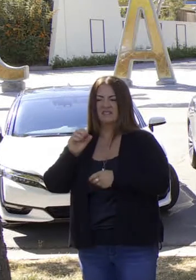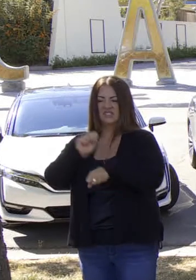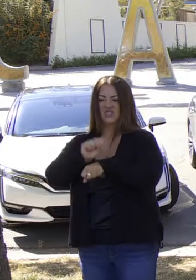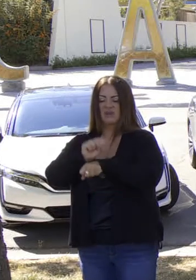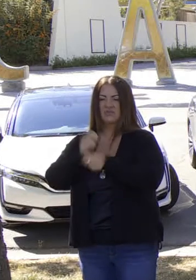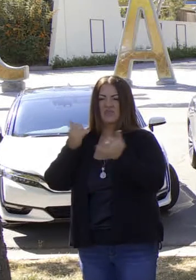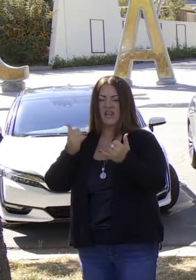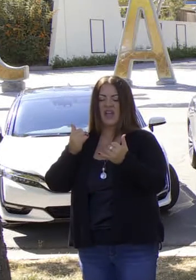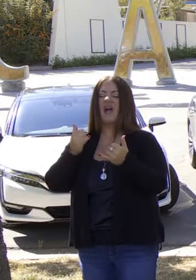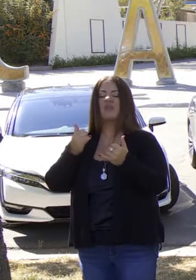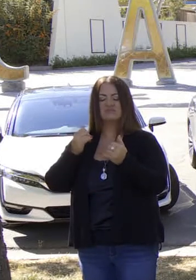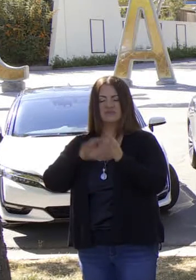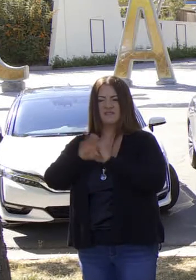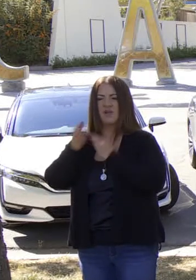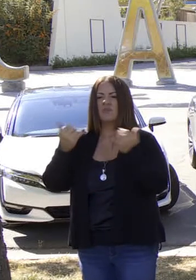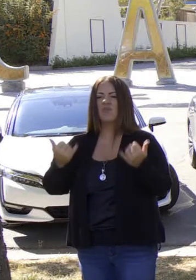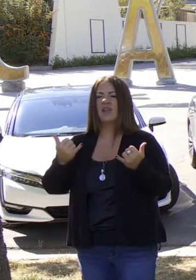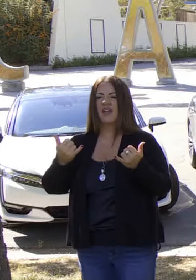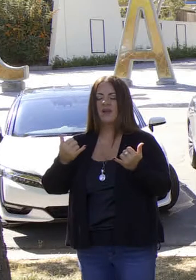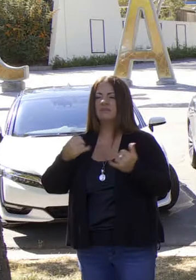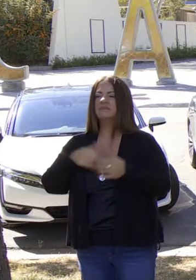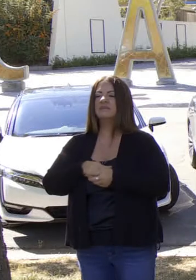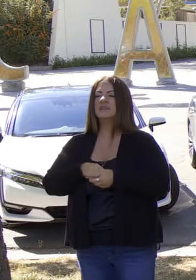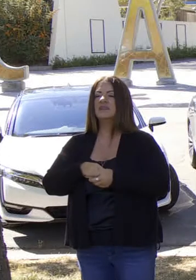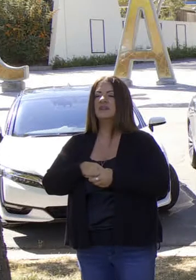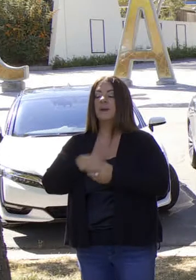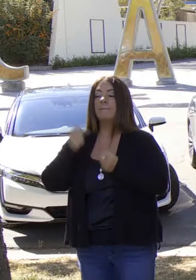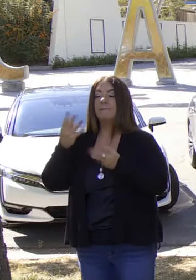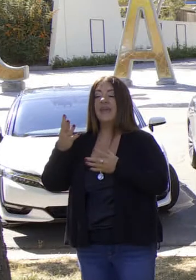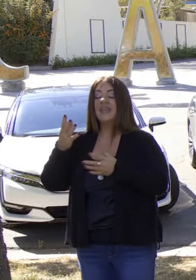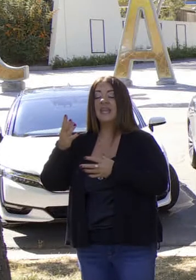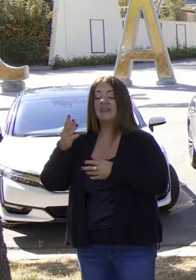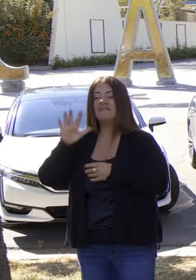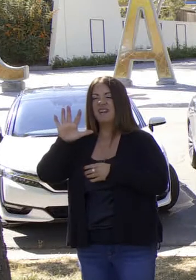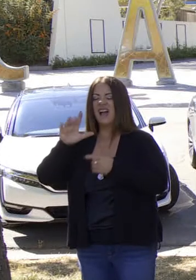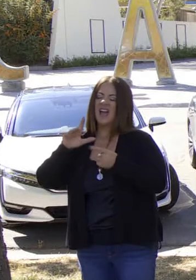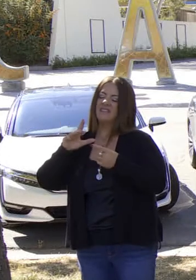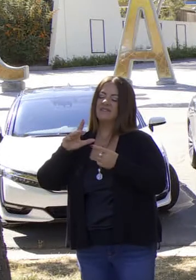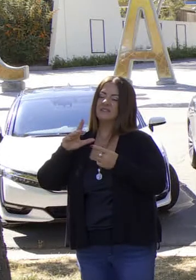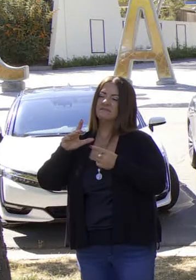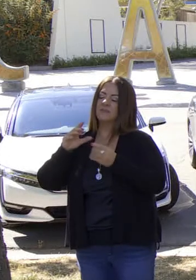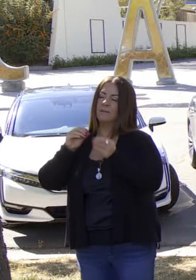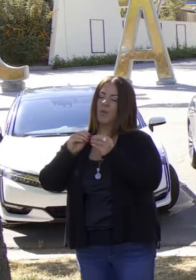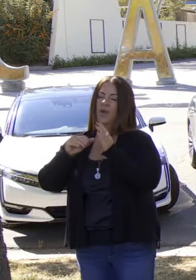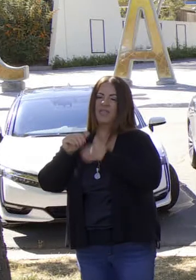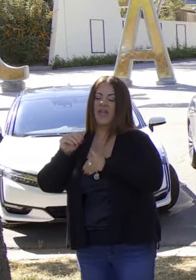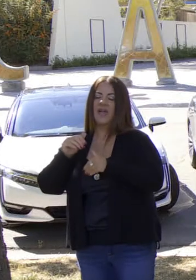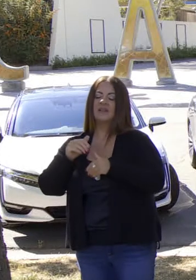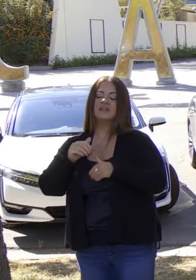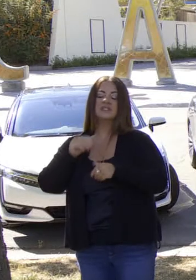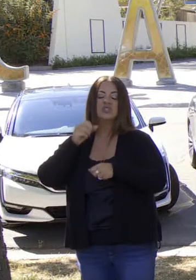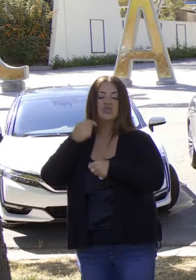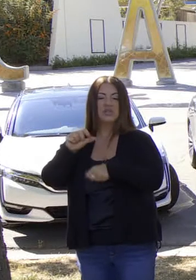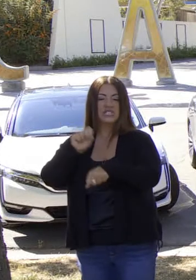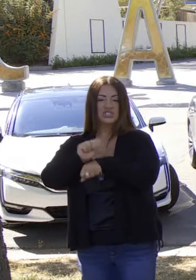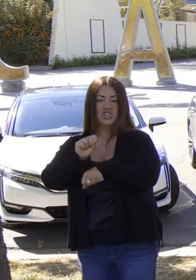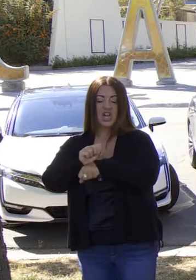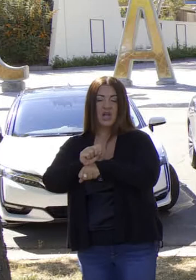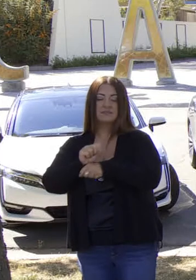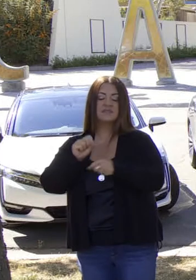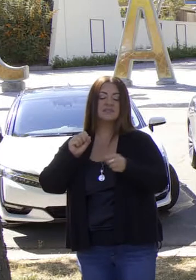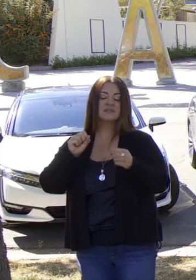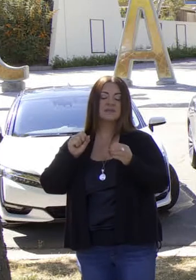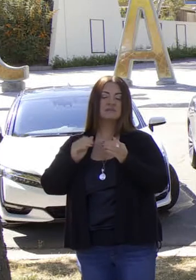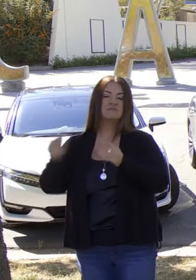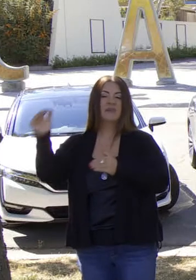El número total de trabajos disponibles de los empleos en la industria de fósiles. Tres a cinco